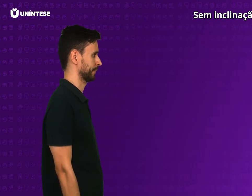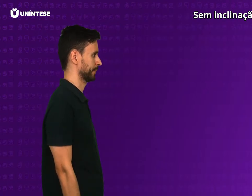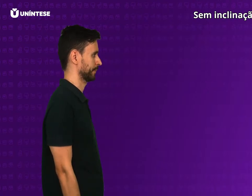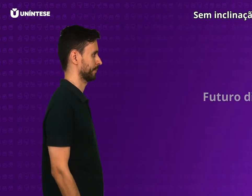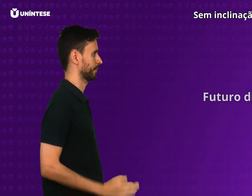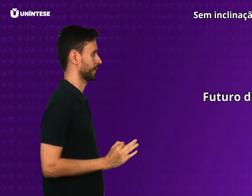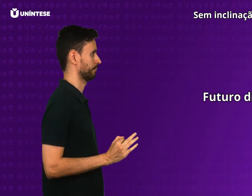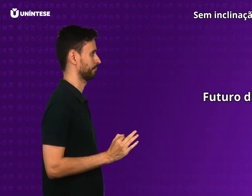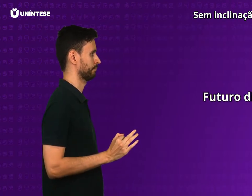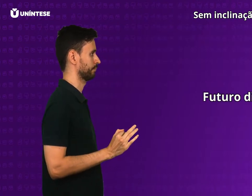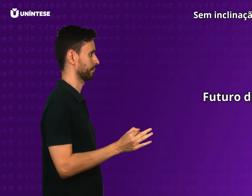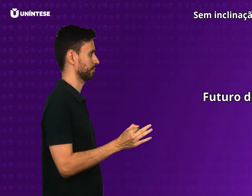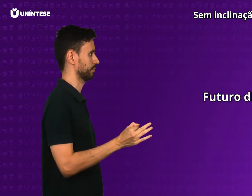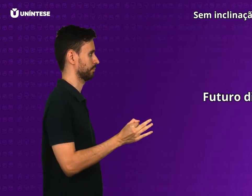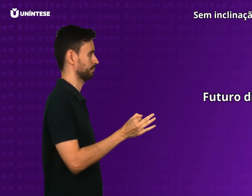Futuro distante.